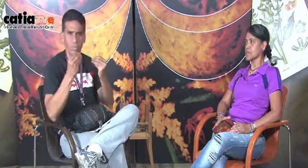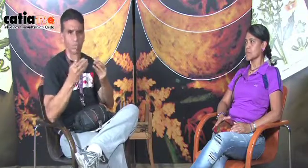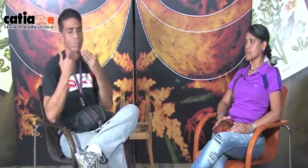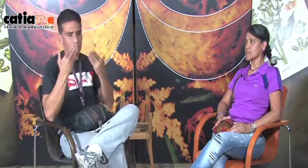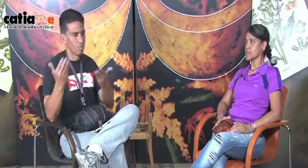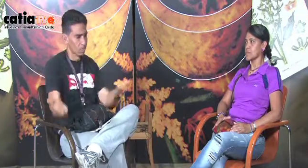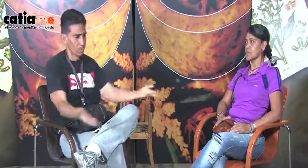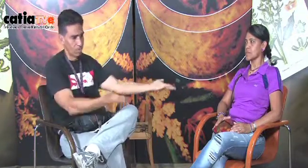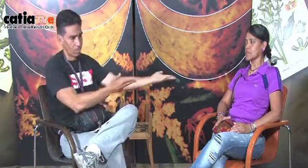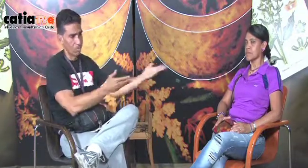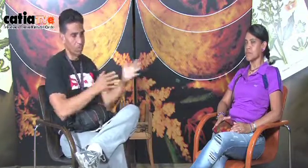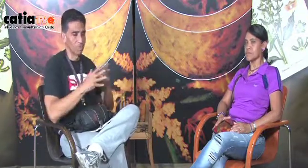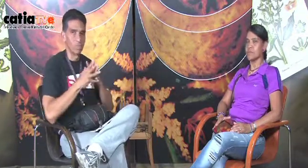para la comunidad auditiva.